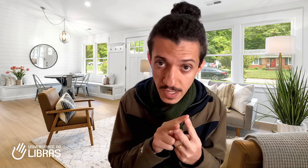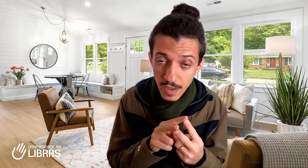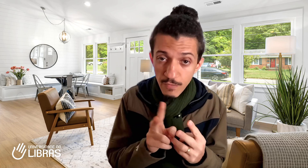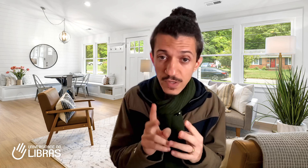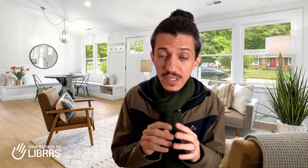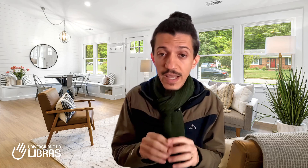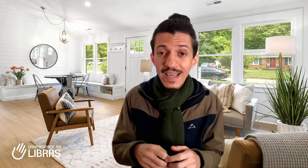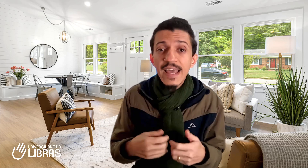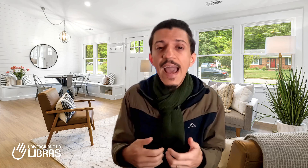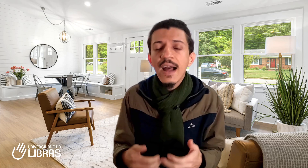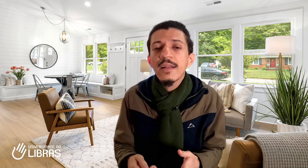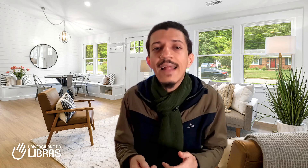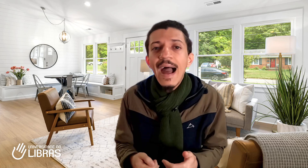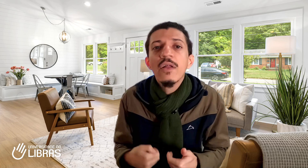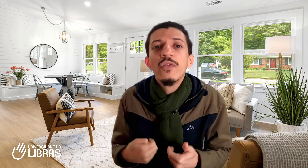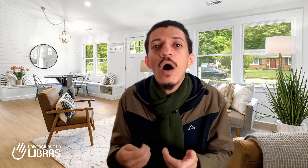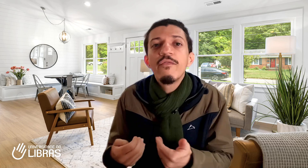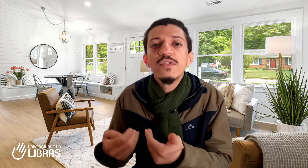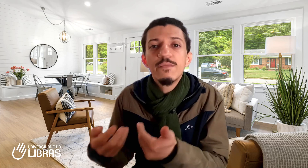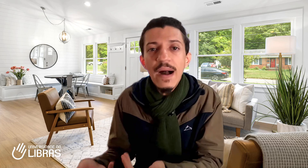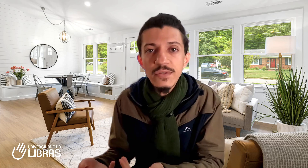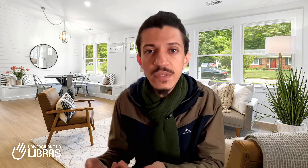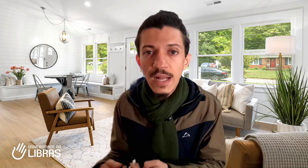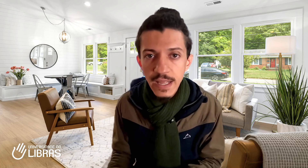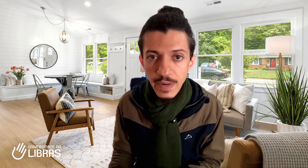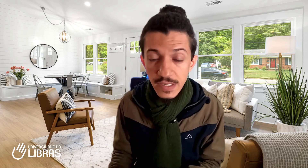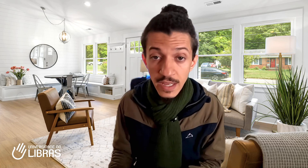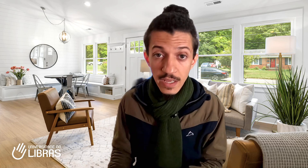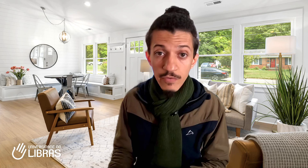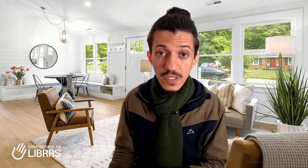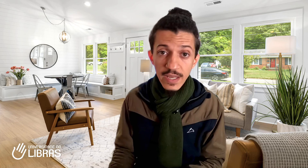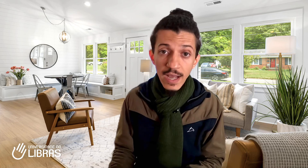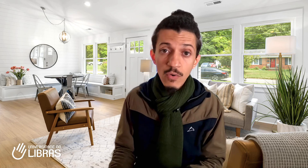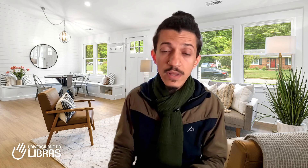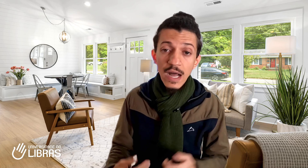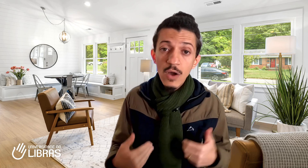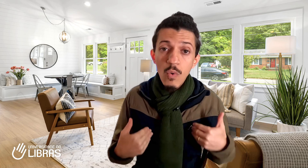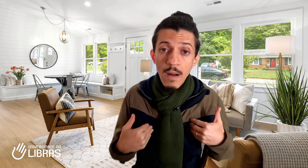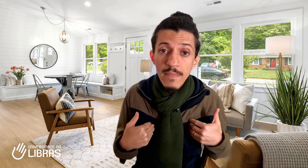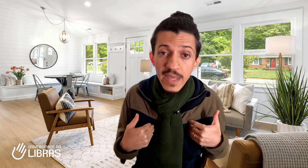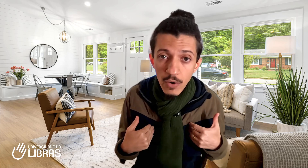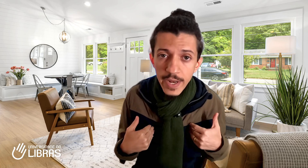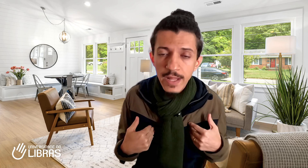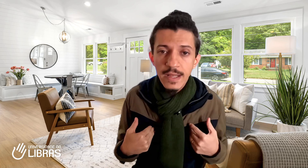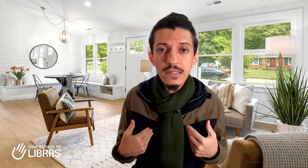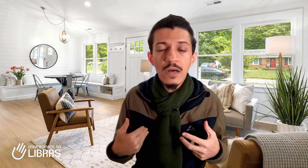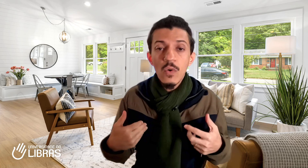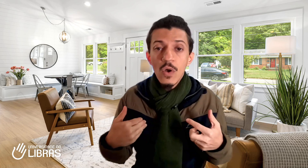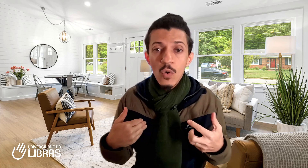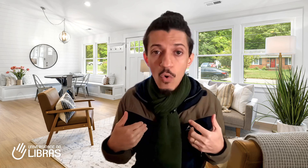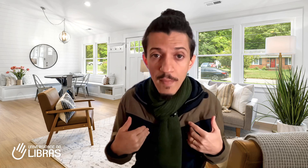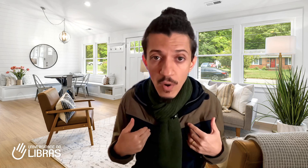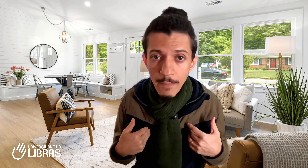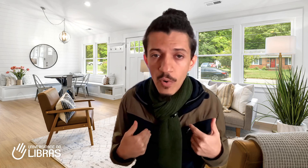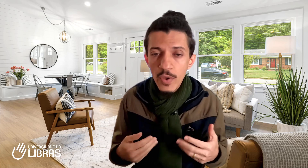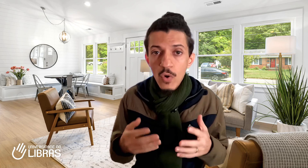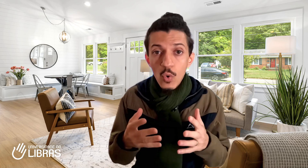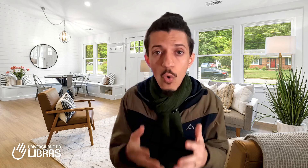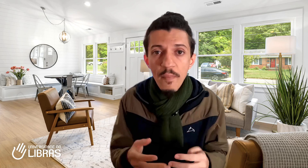você quer dar novos passos na Libras e você quer contar com a minha orientação, com o meu apoio, com o meu